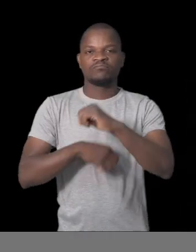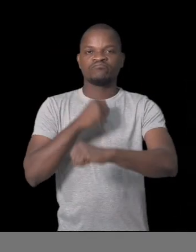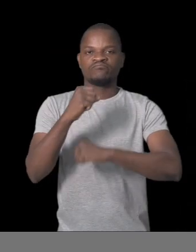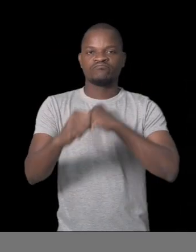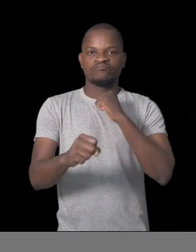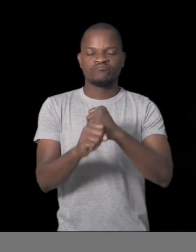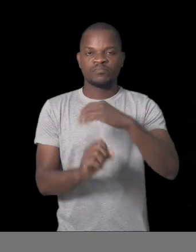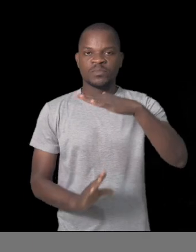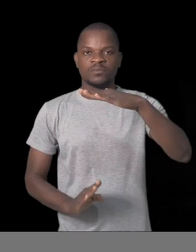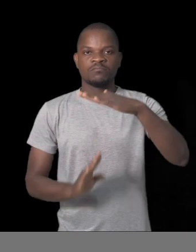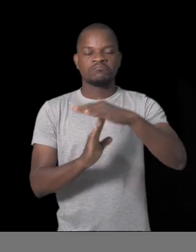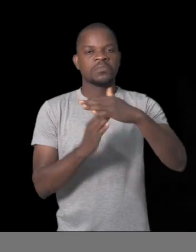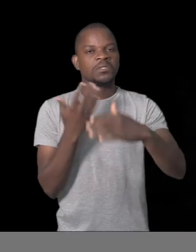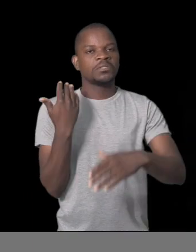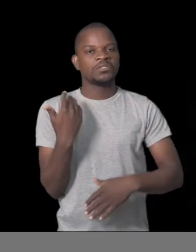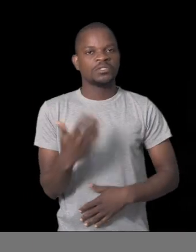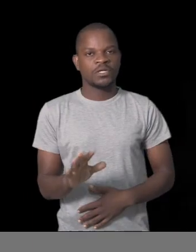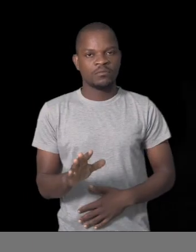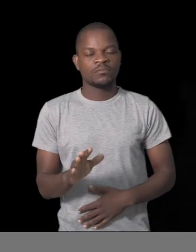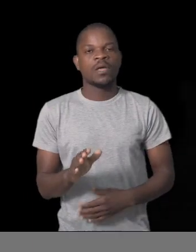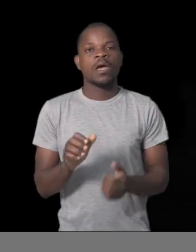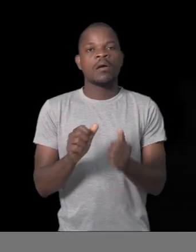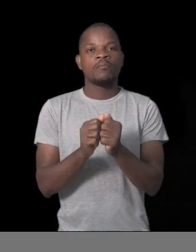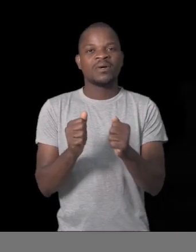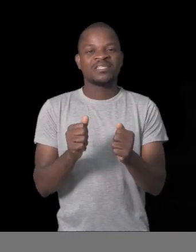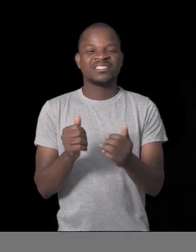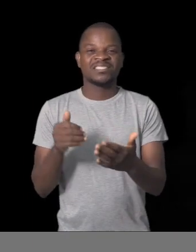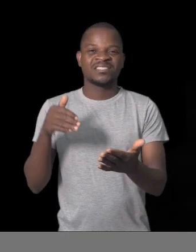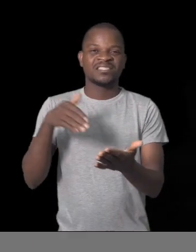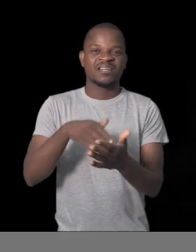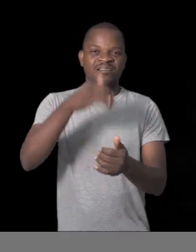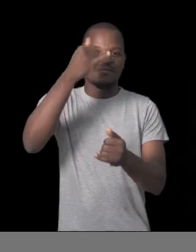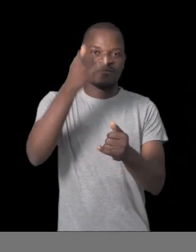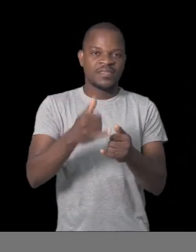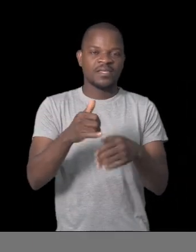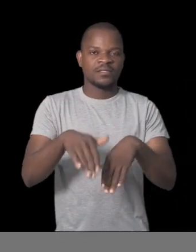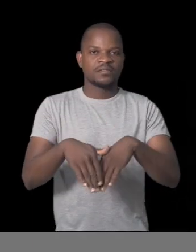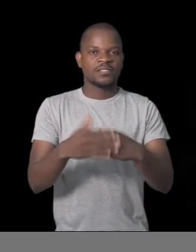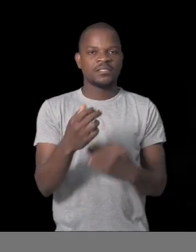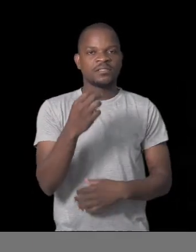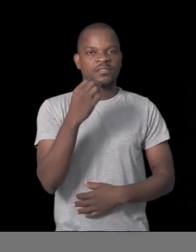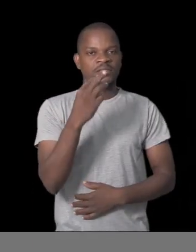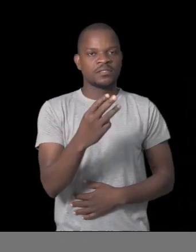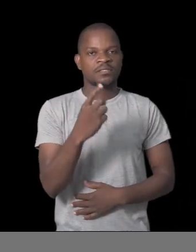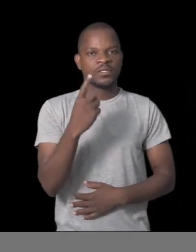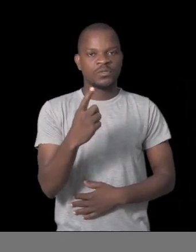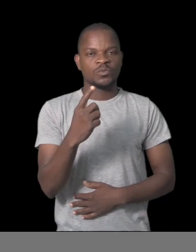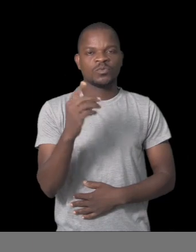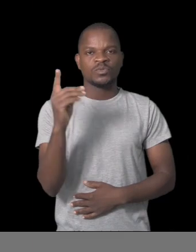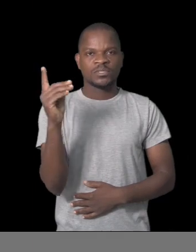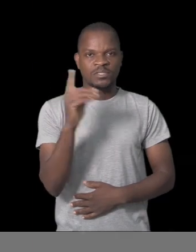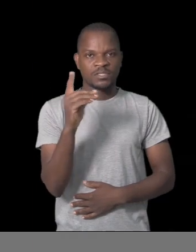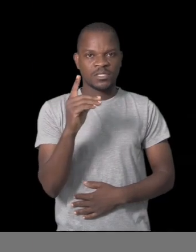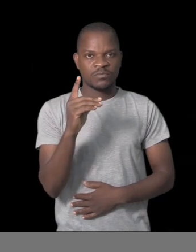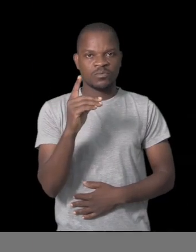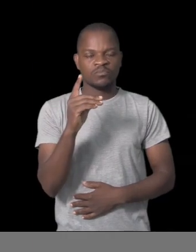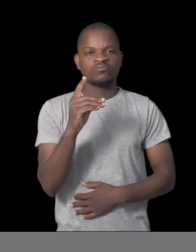mesmo antes do fim do prazo 31 de dezembro de 2019. Mas até agora,